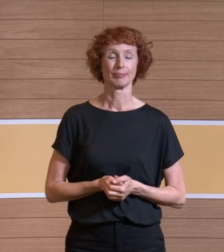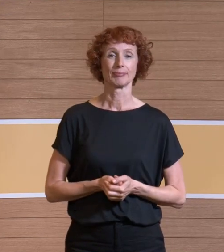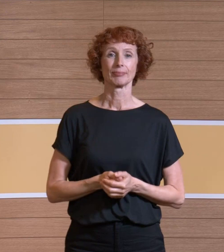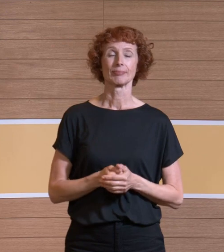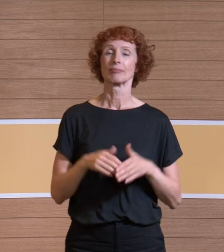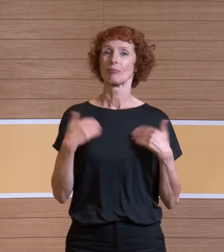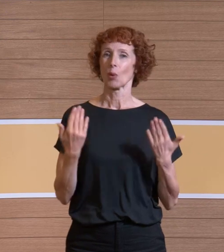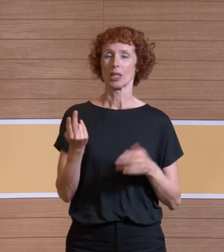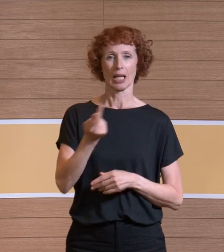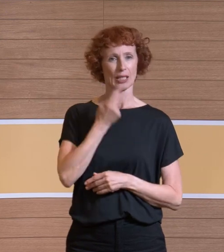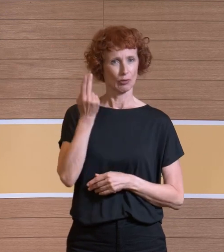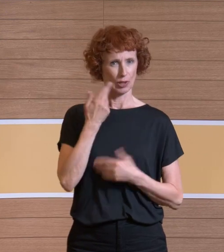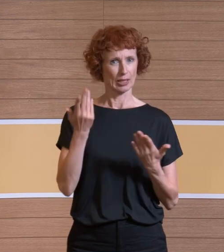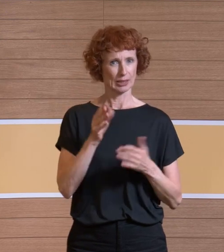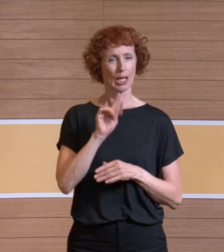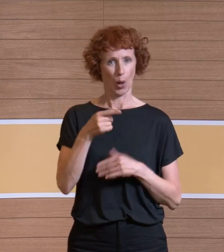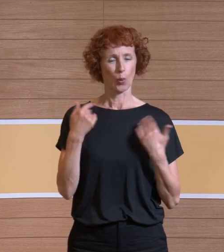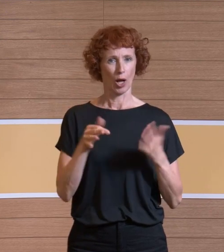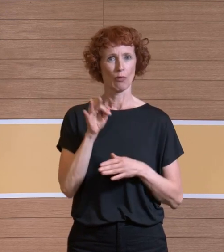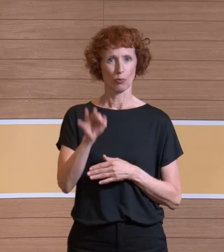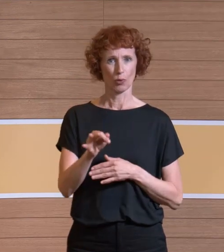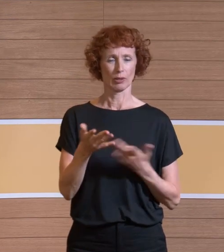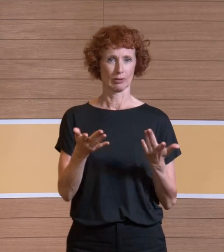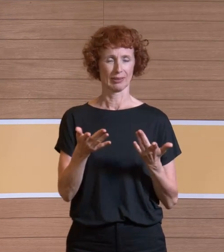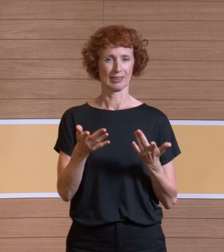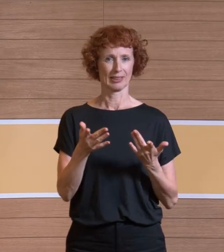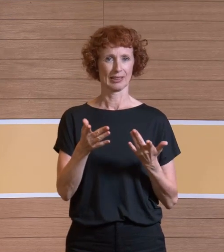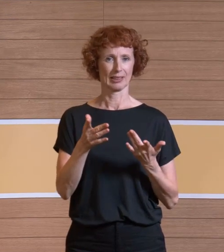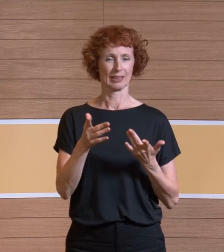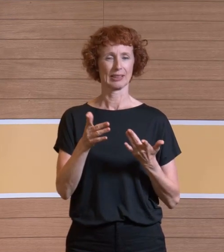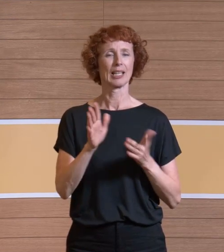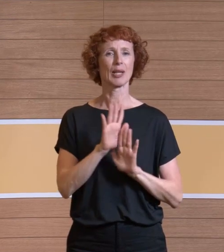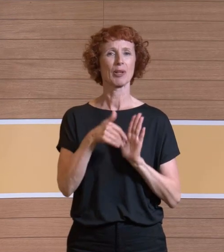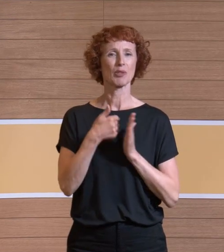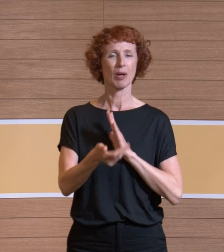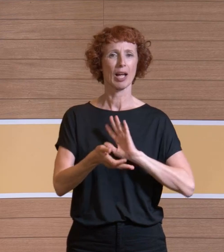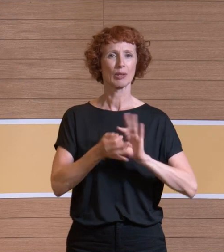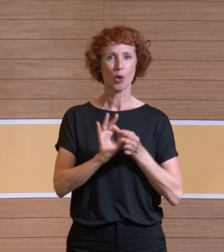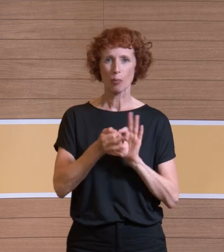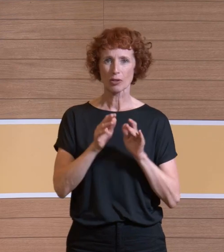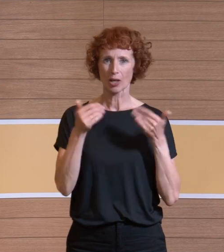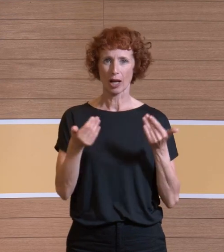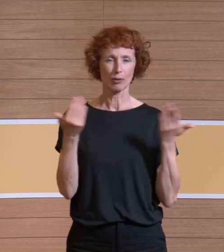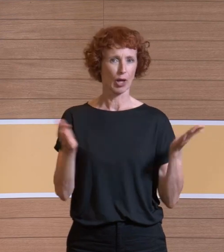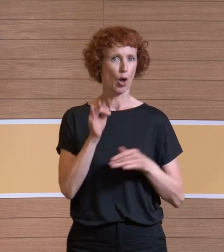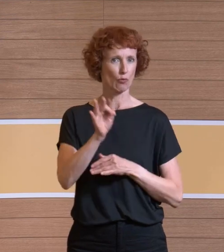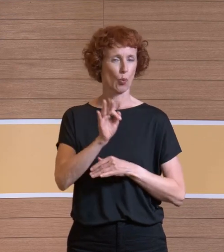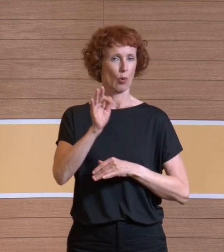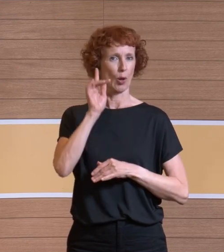Und selbstverständlich auch nochmal an unsere Damen aus der Gebärdendolmetschung, die hier auch in unserem gehörlosen